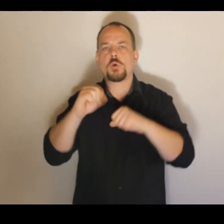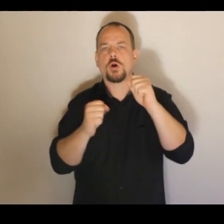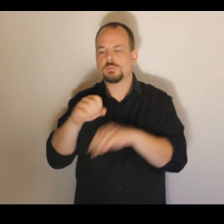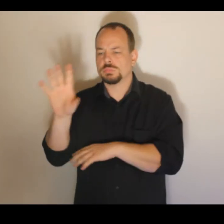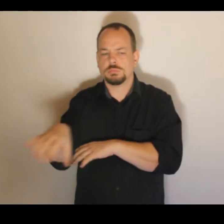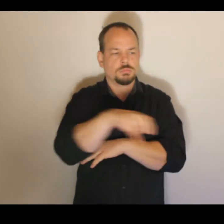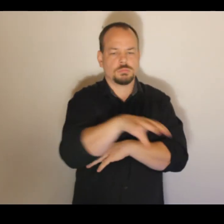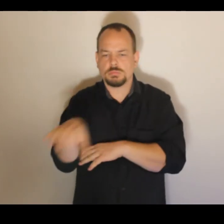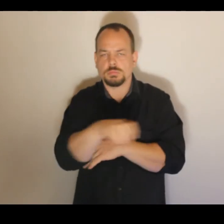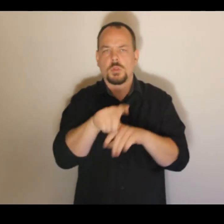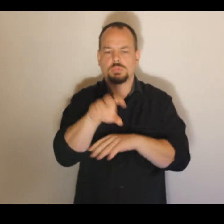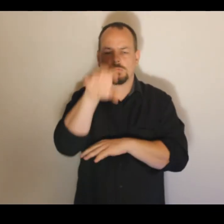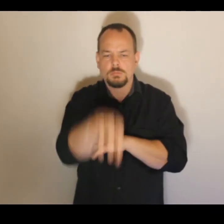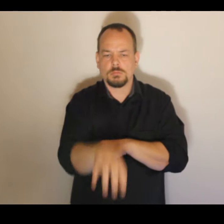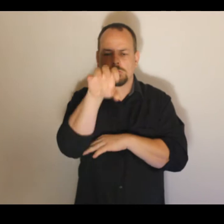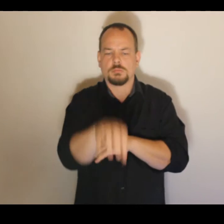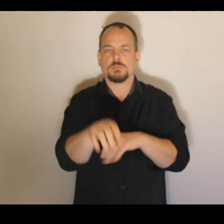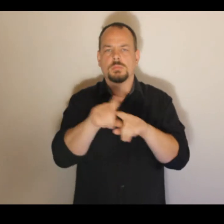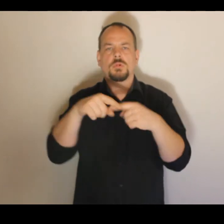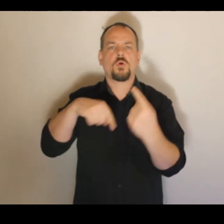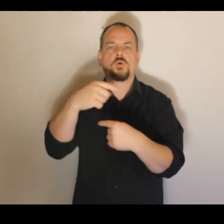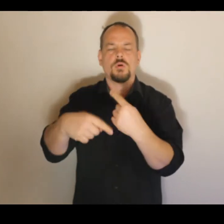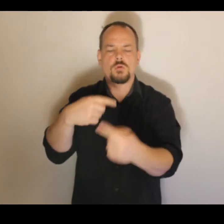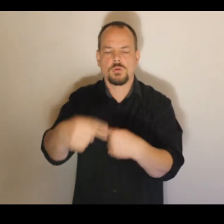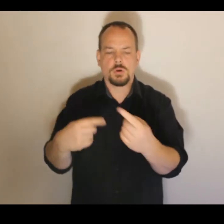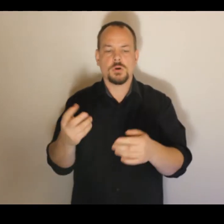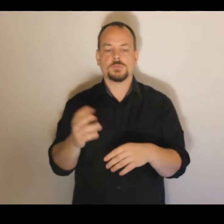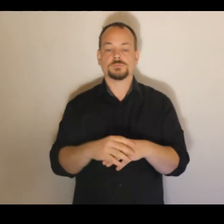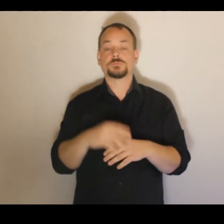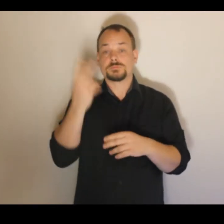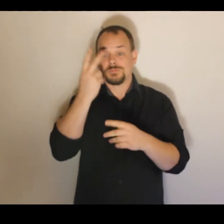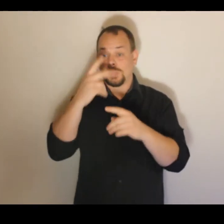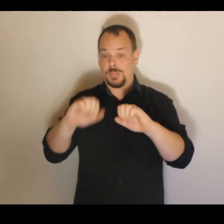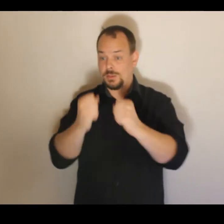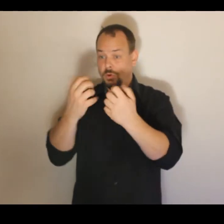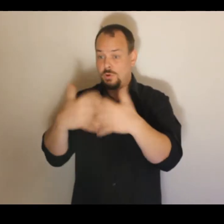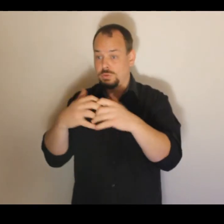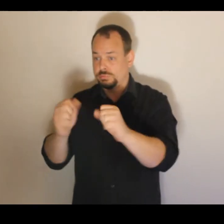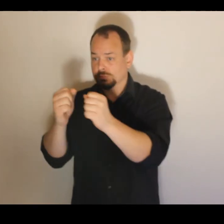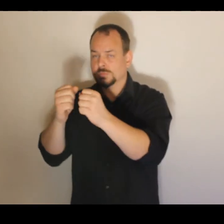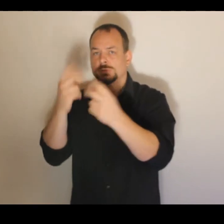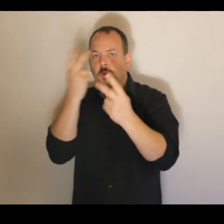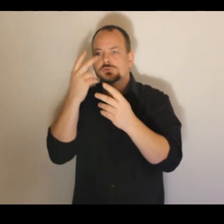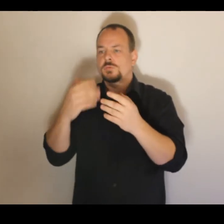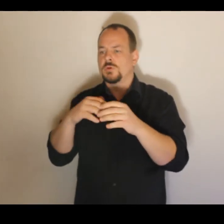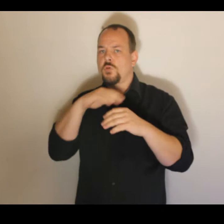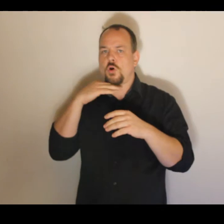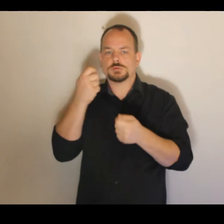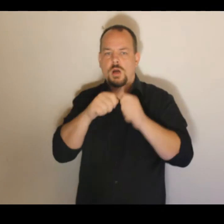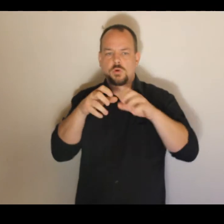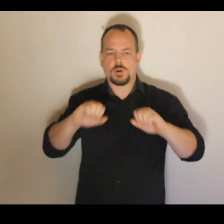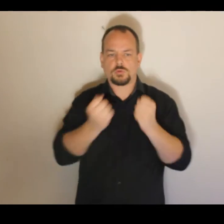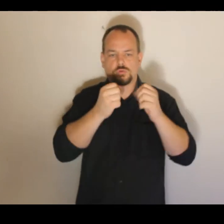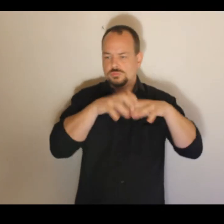roboty samozřejmě vyžadují taky přípravu příslušných odborníků, takže i naše univerzita má k dispozici robotickou